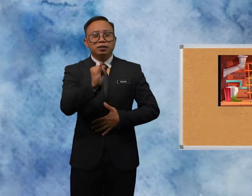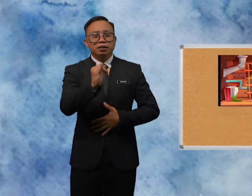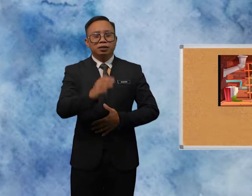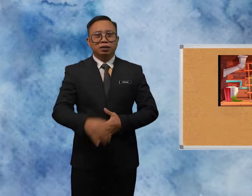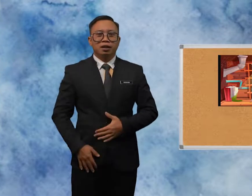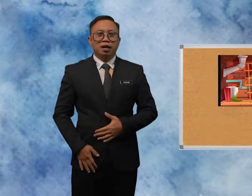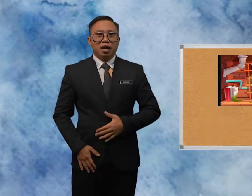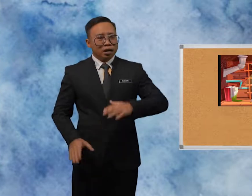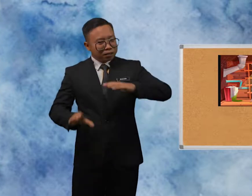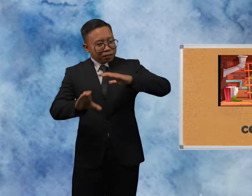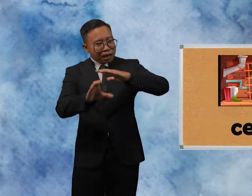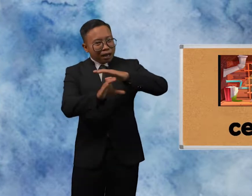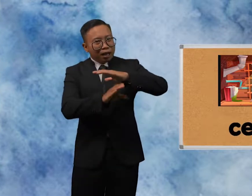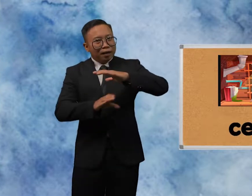cellar